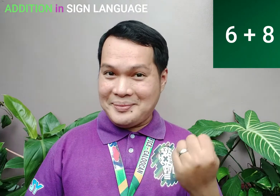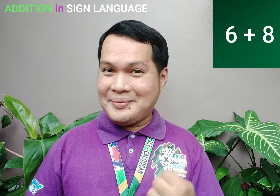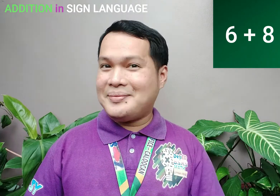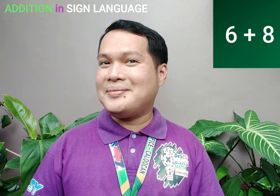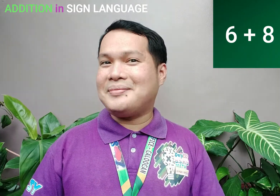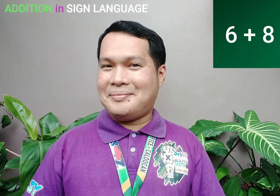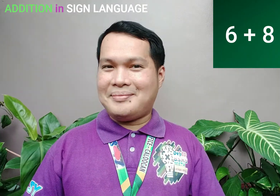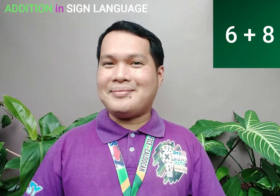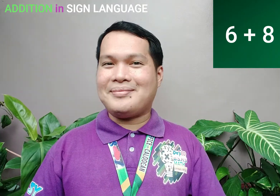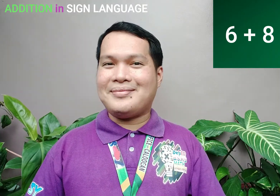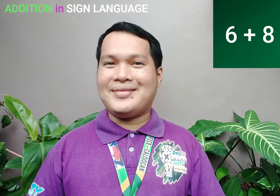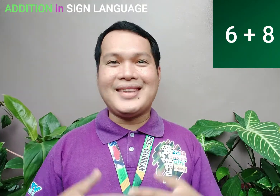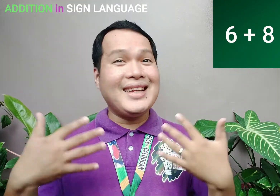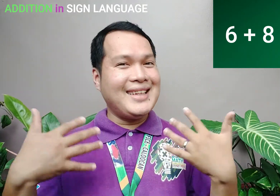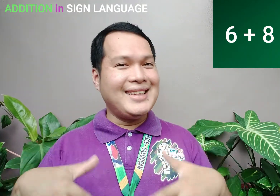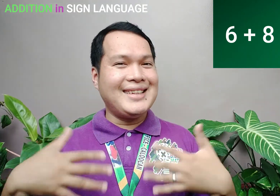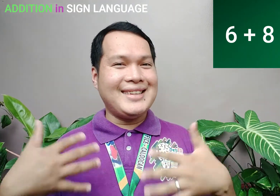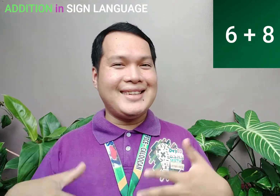14 Wow!